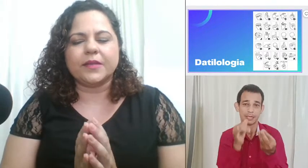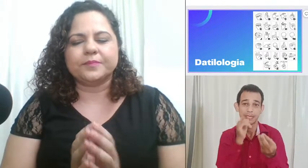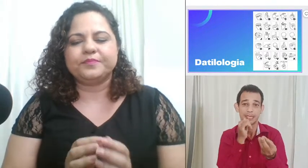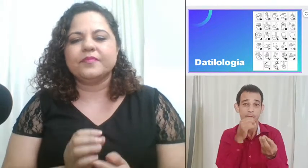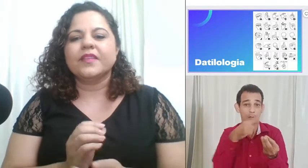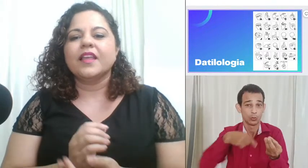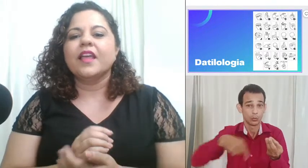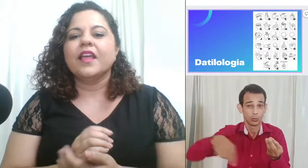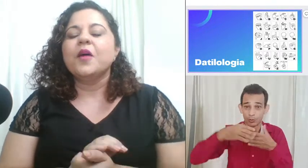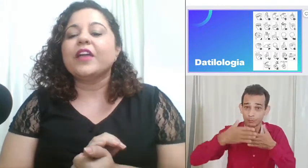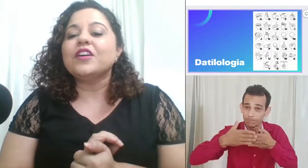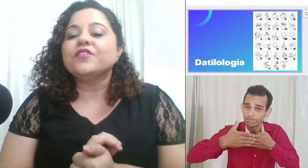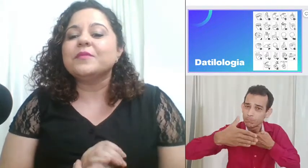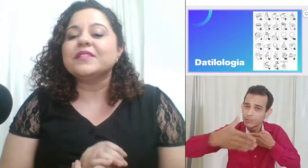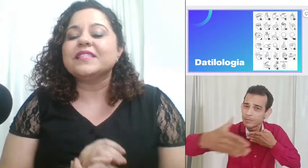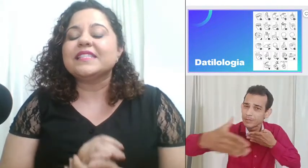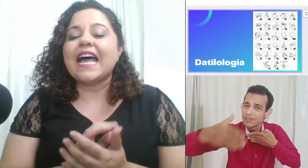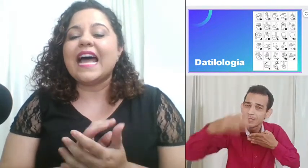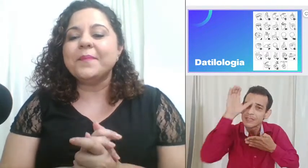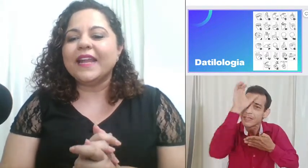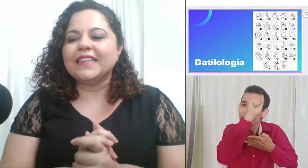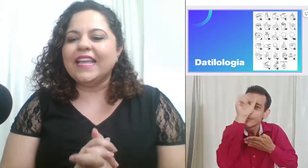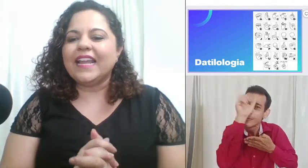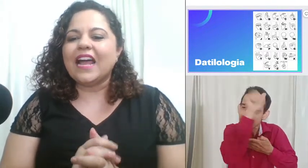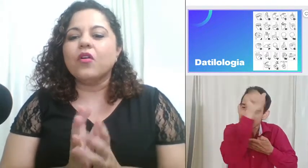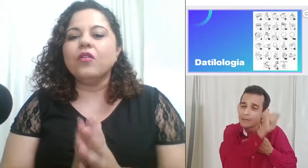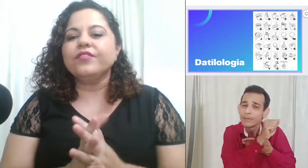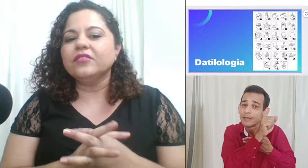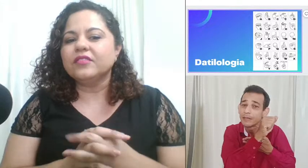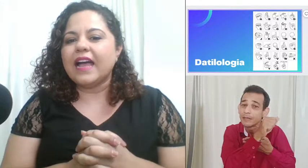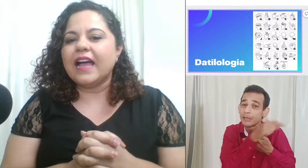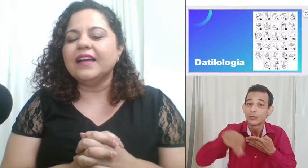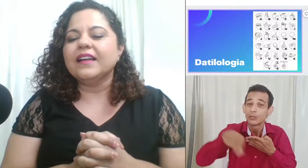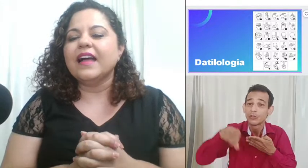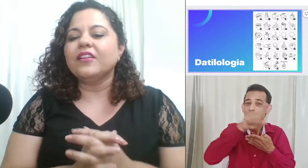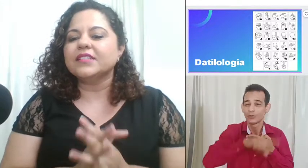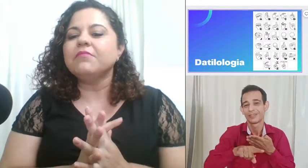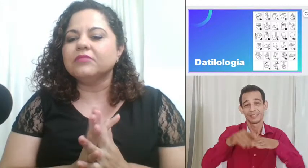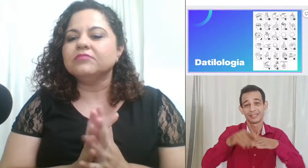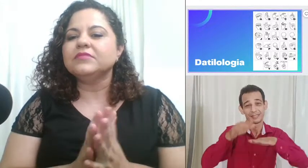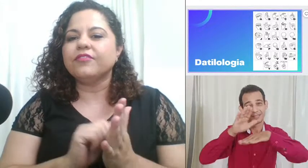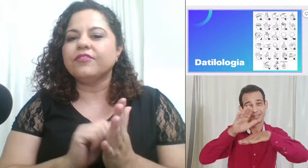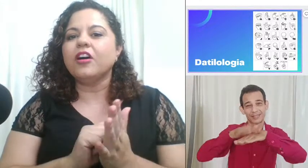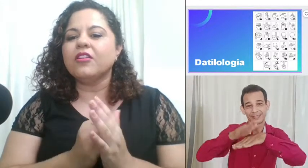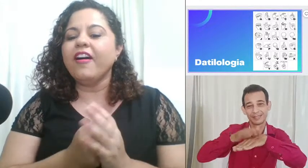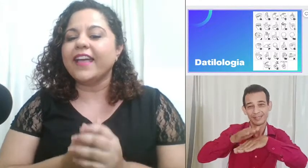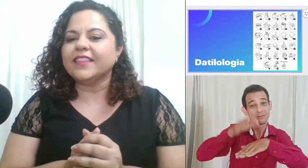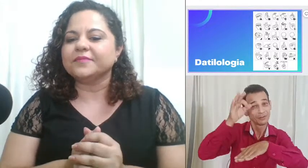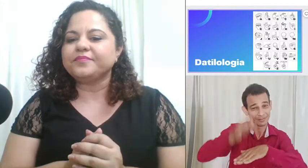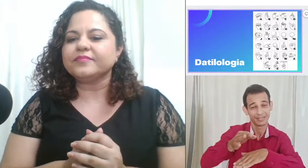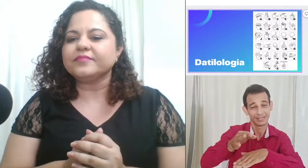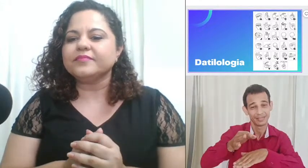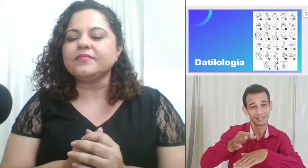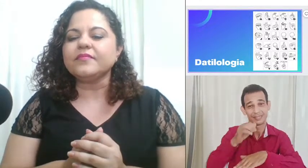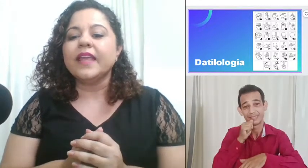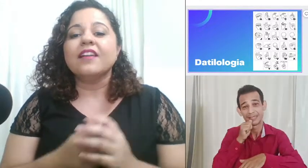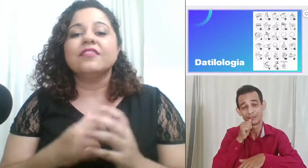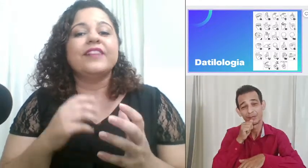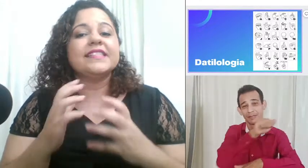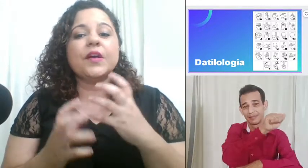porque nós vamos aprender a configurar a nossa mão da forma correta vai ser